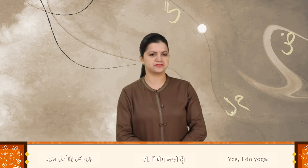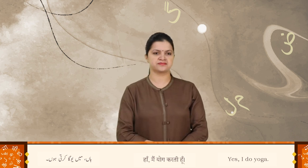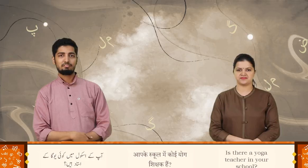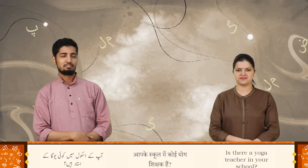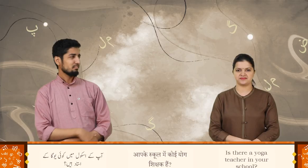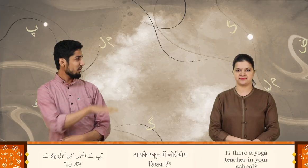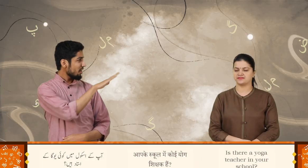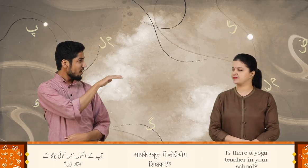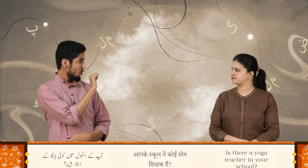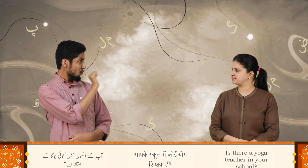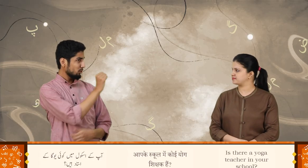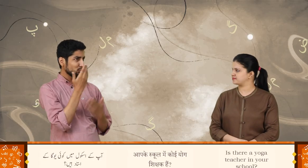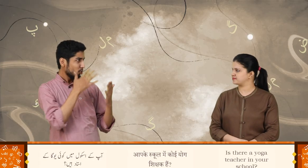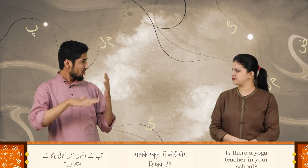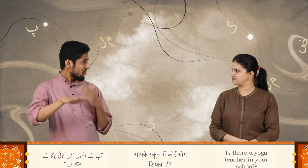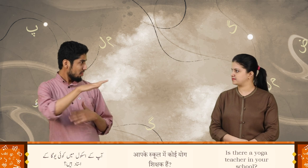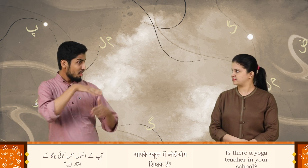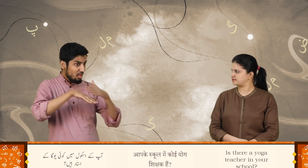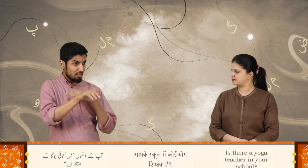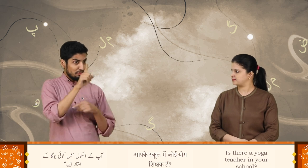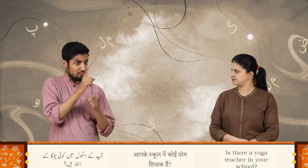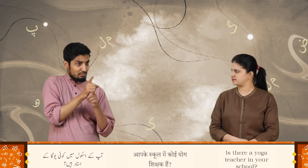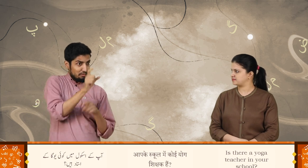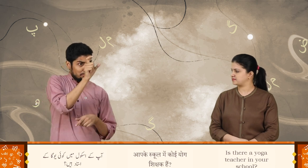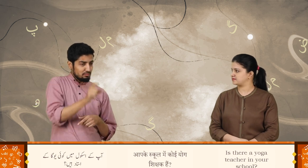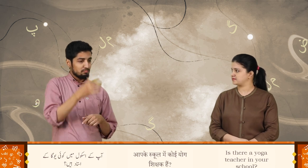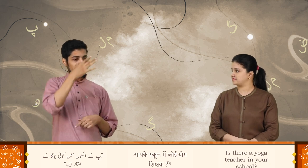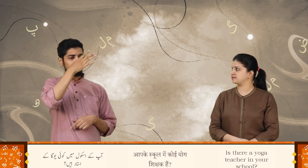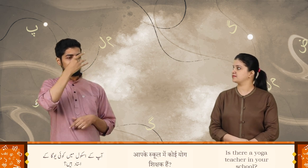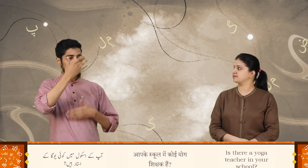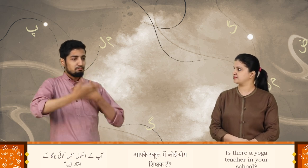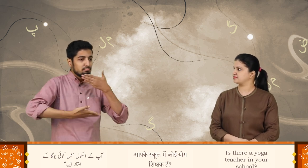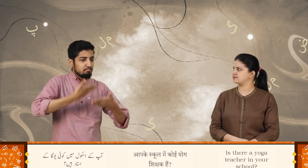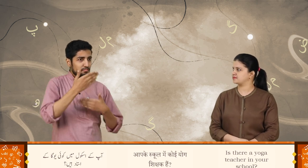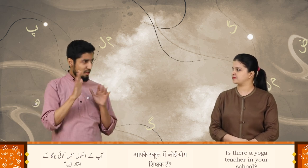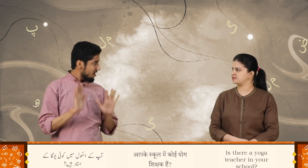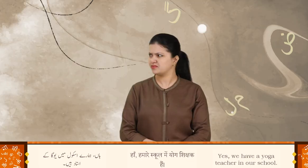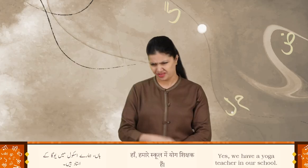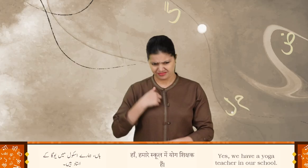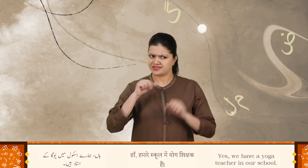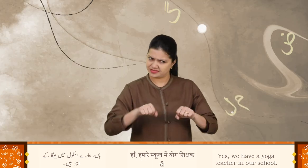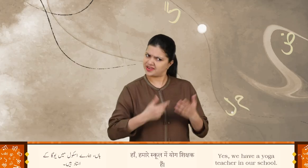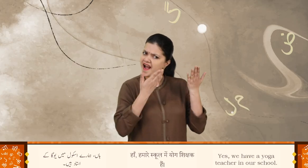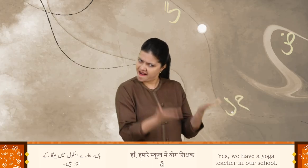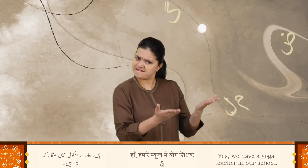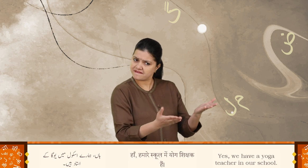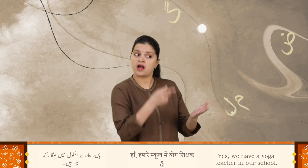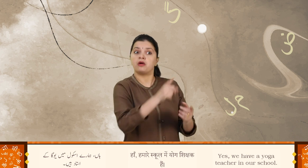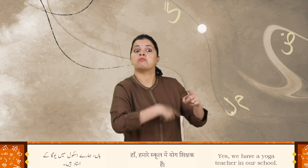آپ کے سکول میں کوئی یوگا کے اُستاد ہیں؟ ہاں ہمارے سکول میں یوگا کے